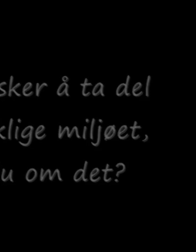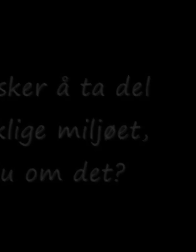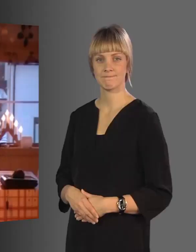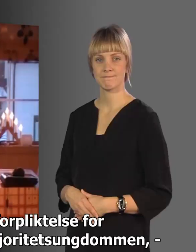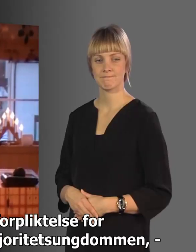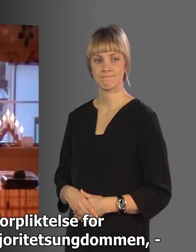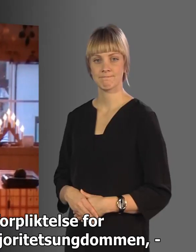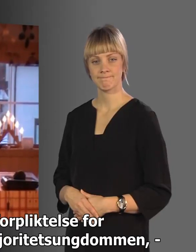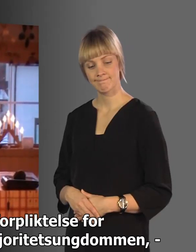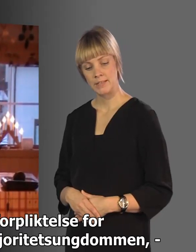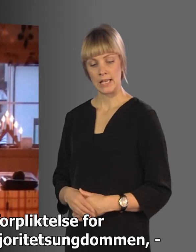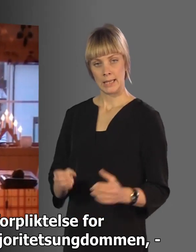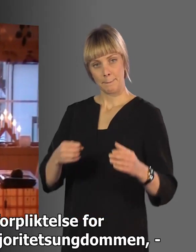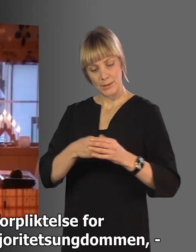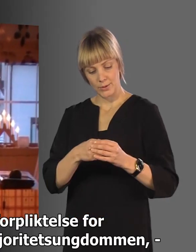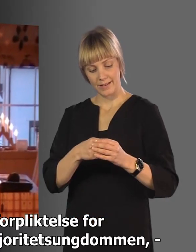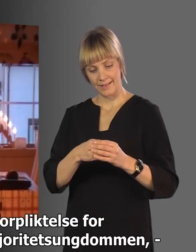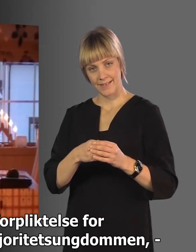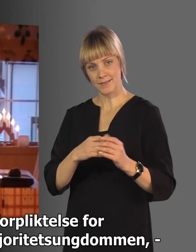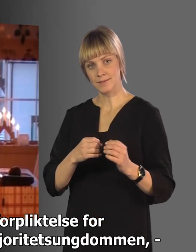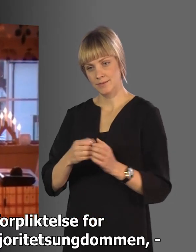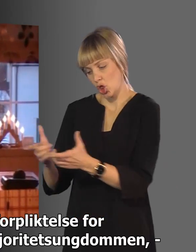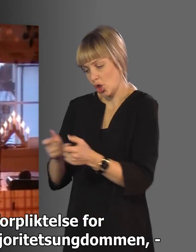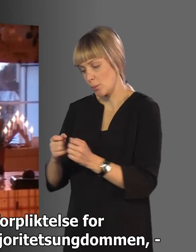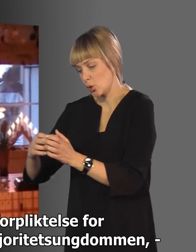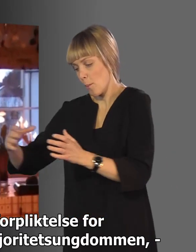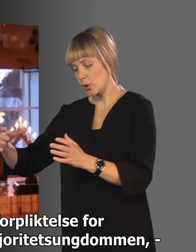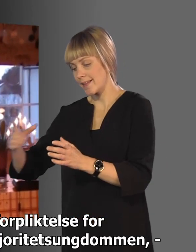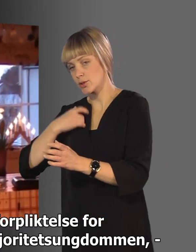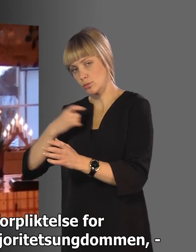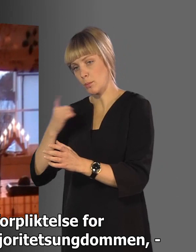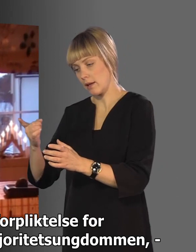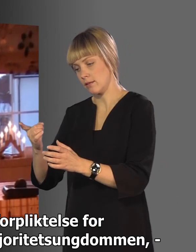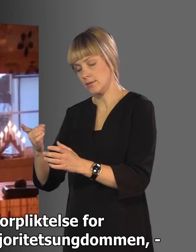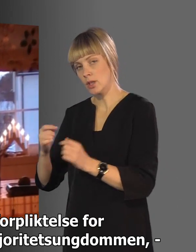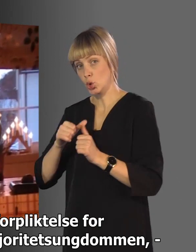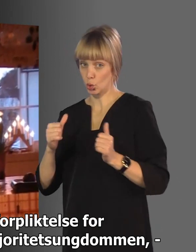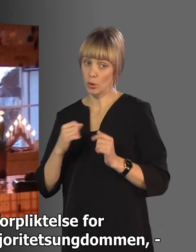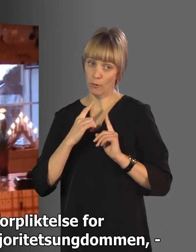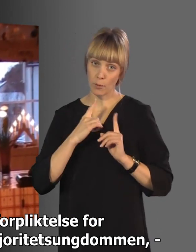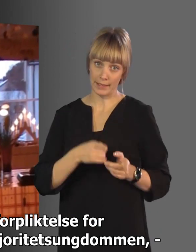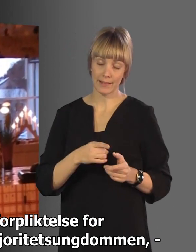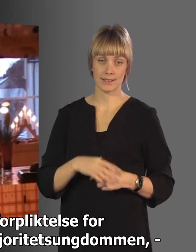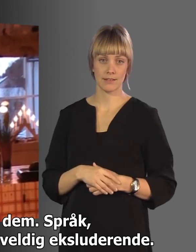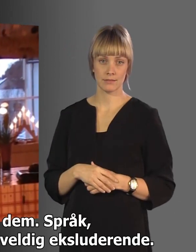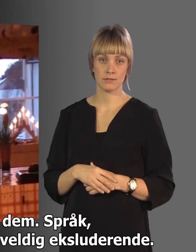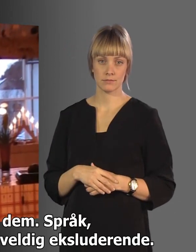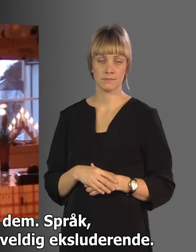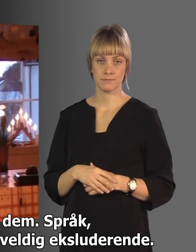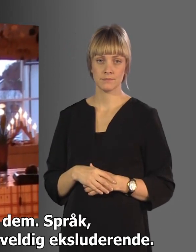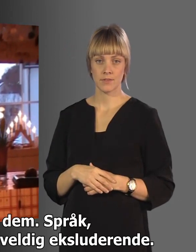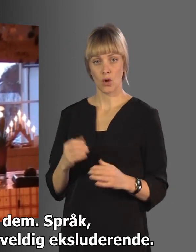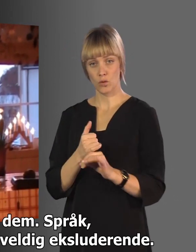Det er jo en stor forpliktelse for minoriteten å ta imot dere majoritetsungdommene